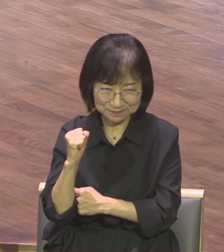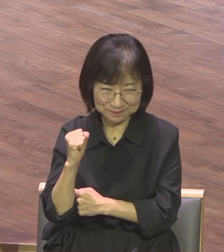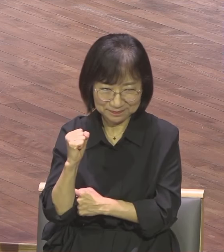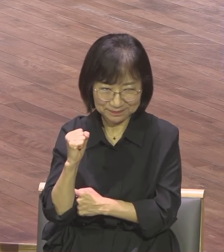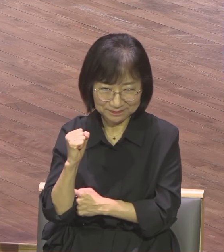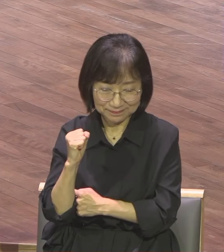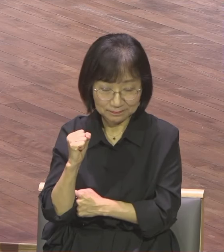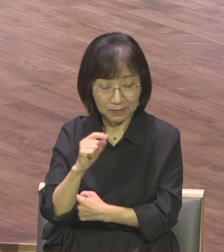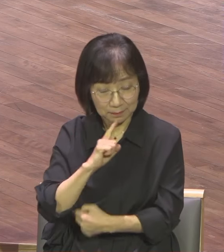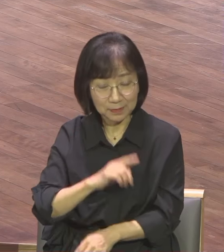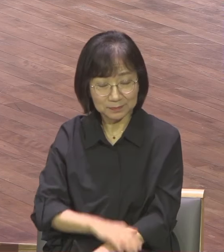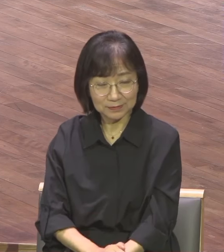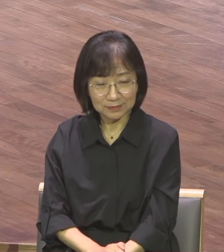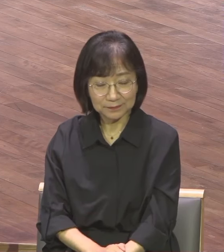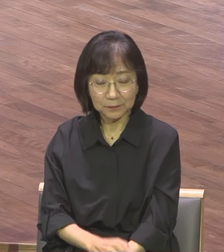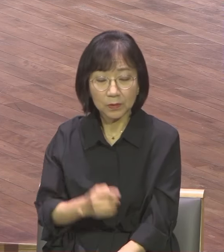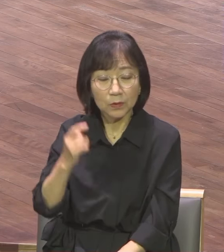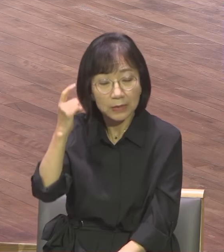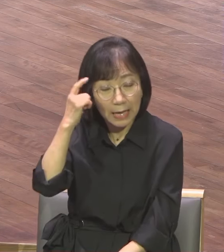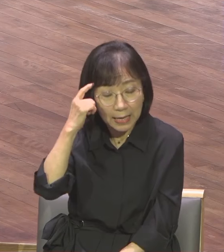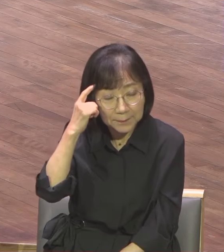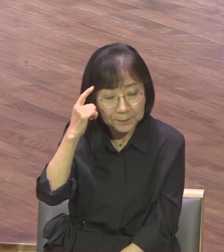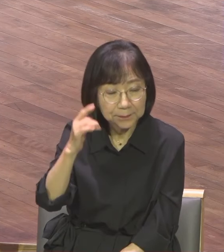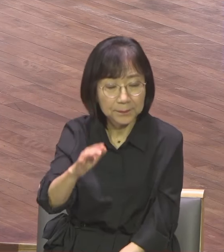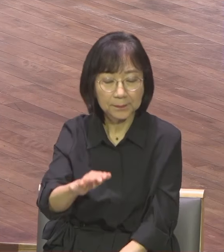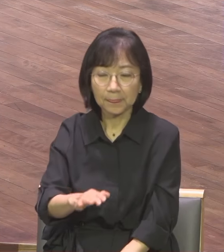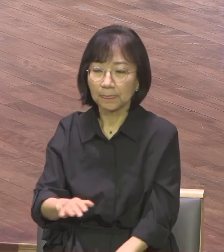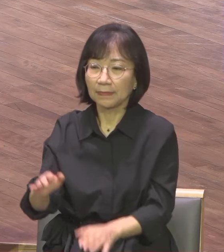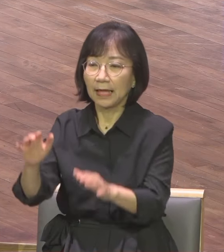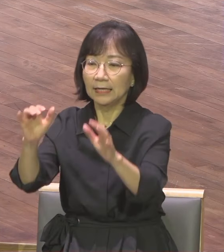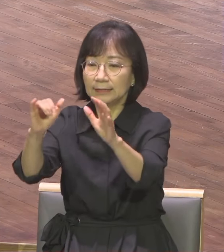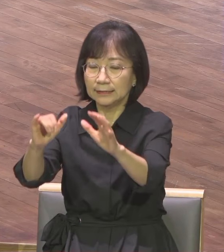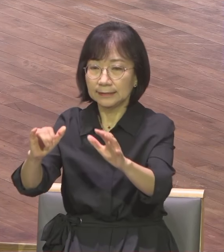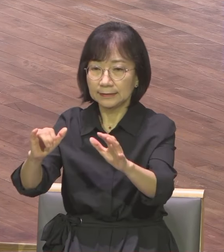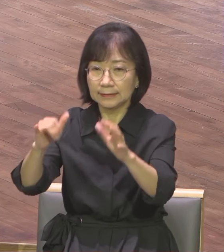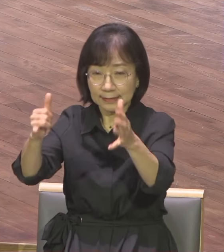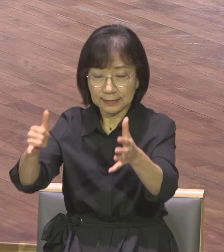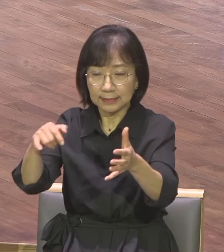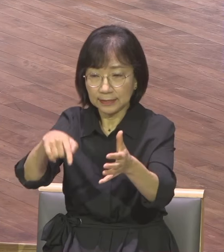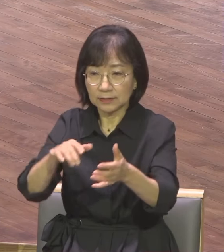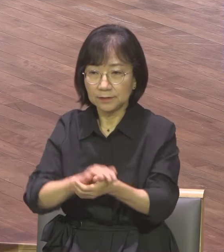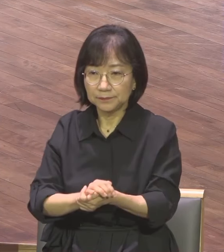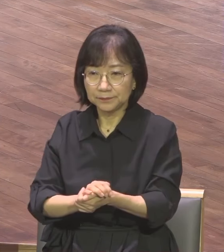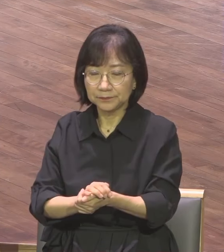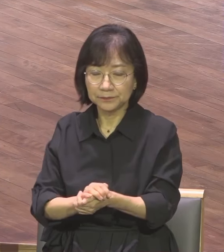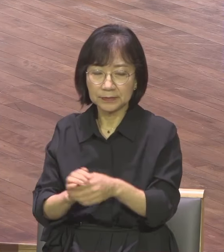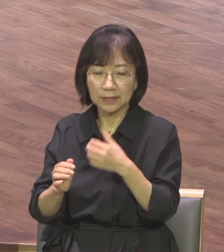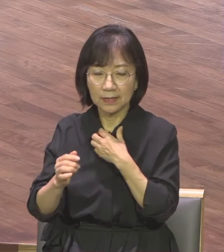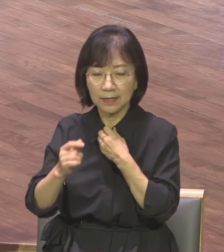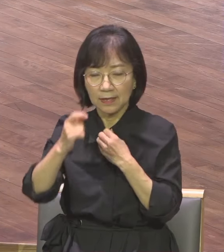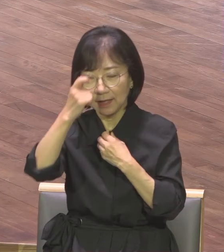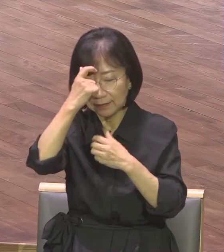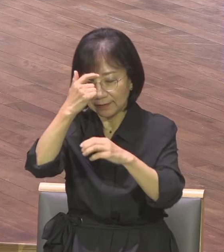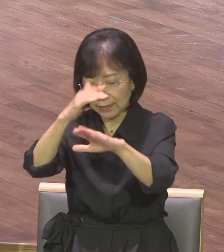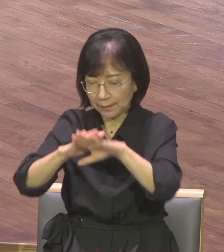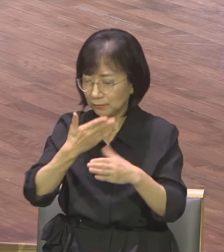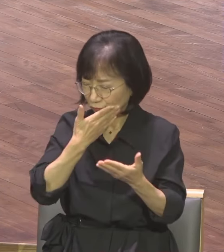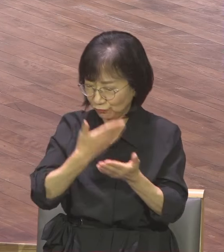복음도 희미합니다 또 예배 소중함도 모르는 교인이 너무 많아요 기도, 전도, 성교